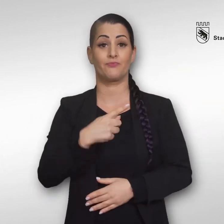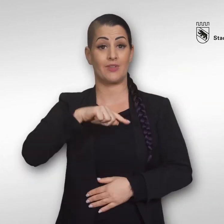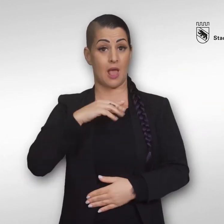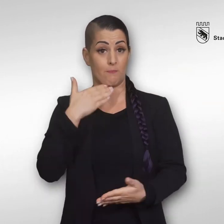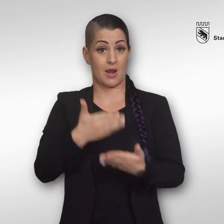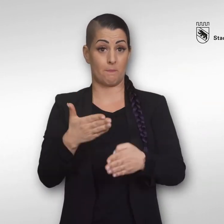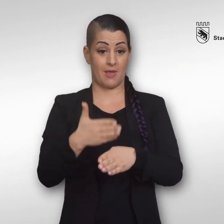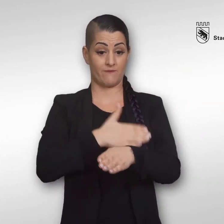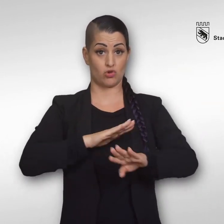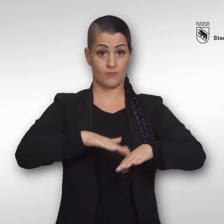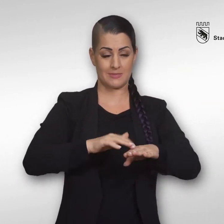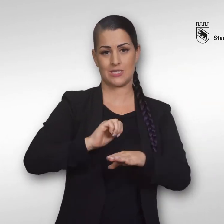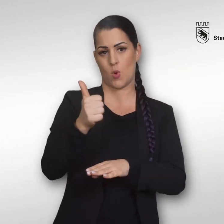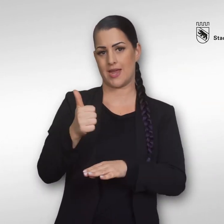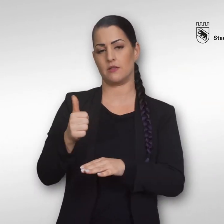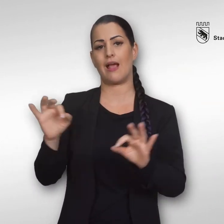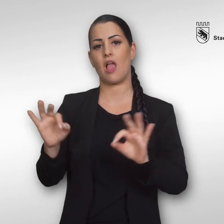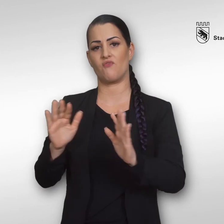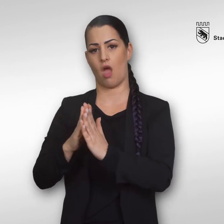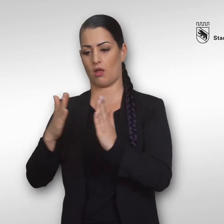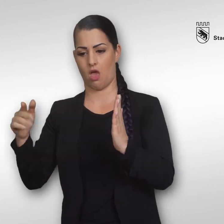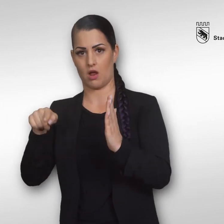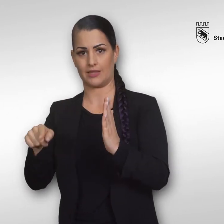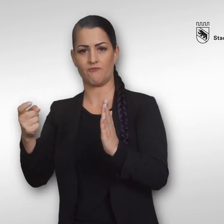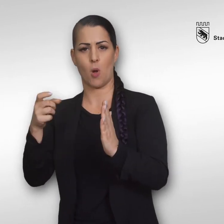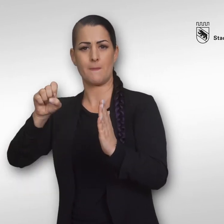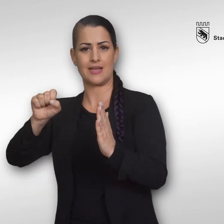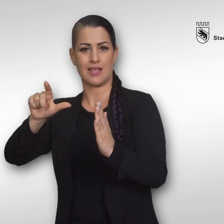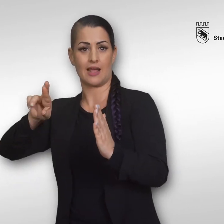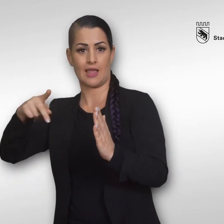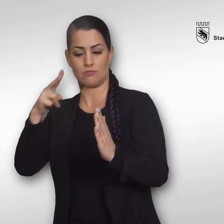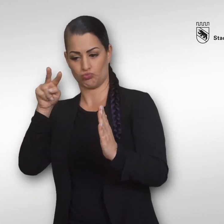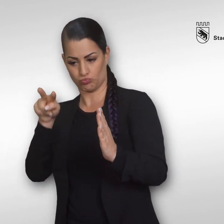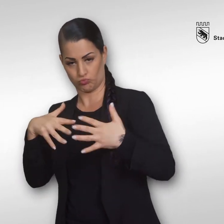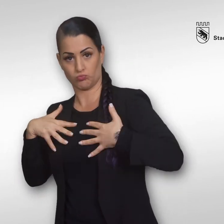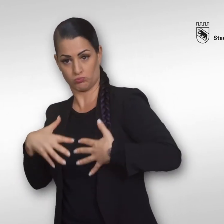Wir empfehlen, vor dem Schwumm einen Blick auf die Gefahrenkarte der SLRG zu werfen.